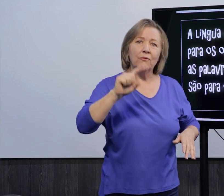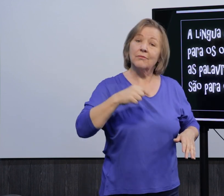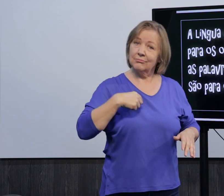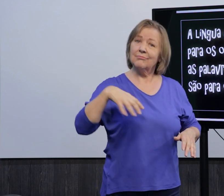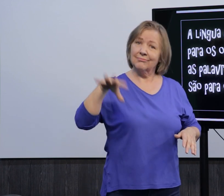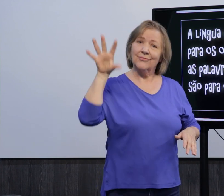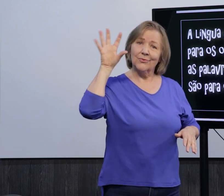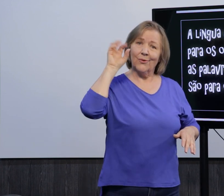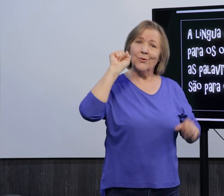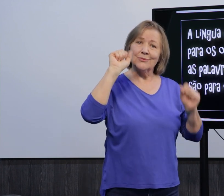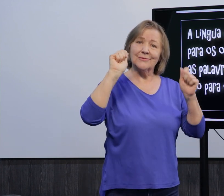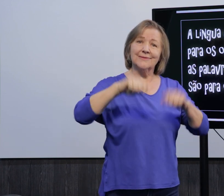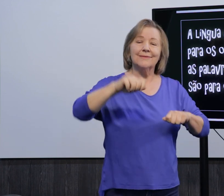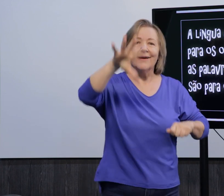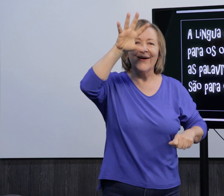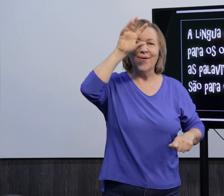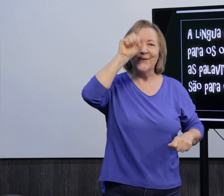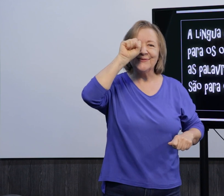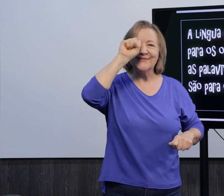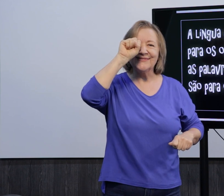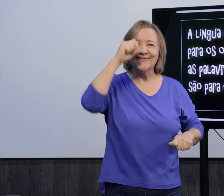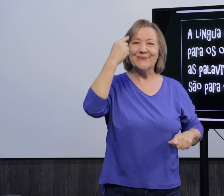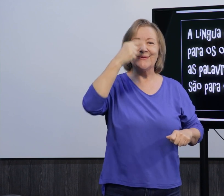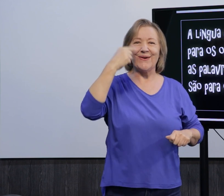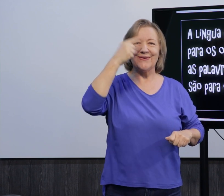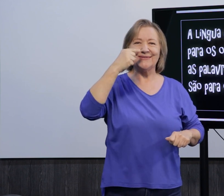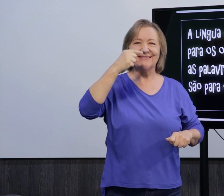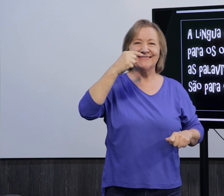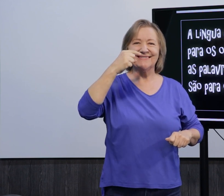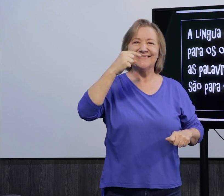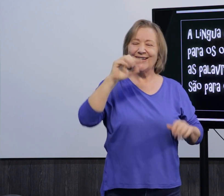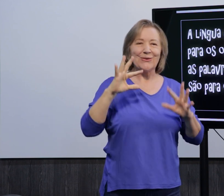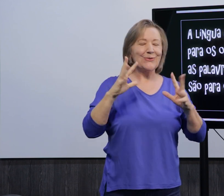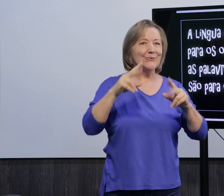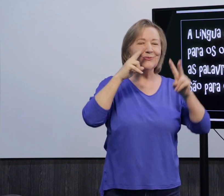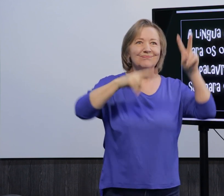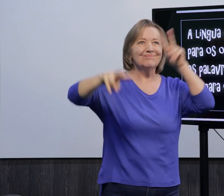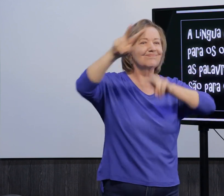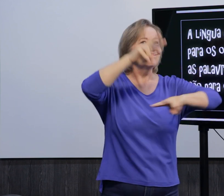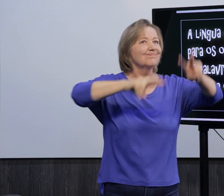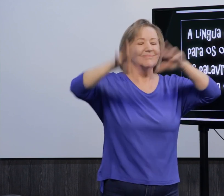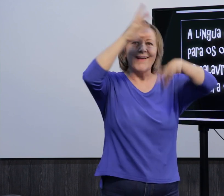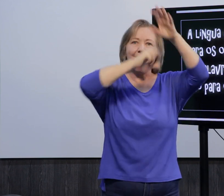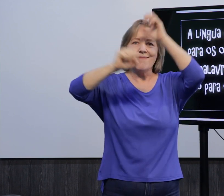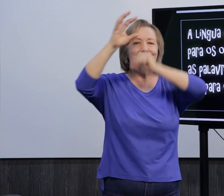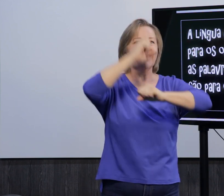não ouve. Mas sim, nós ouvimos através dos nossos olhos. Nós conseguimos perceber e aprender tudo, sobre tudo.